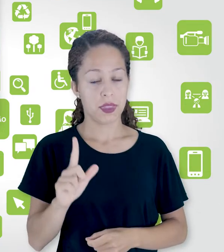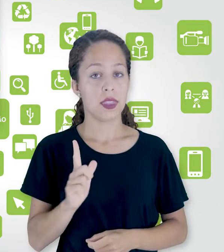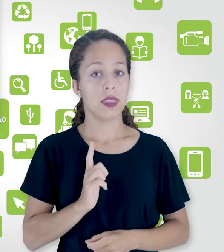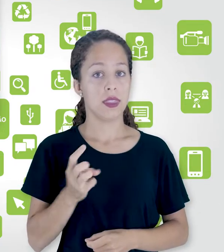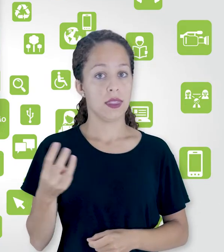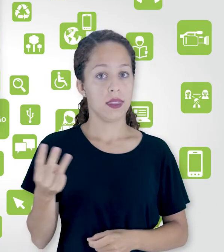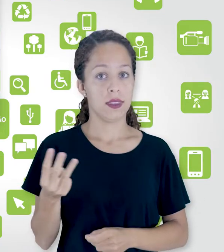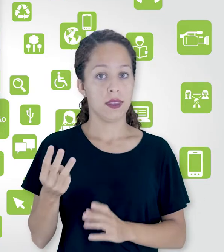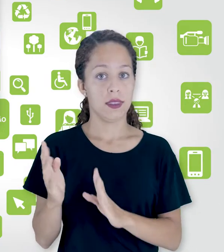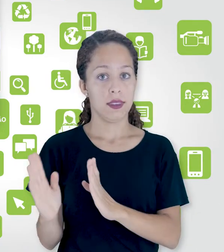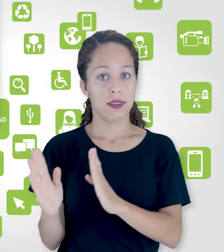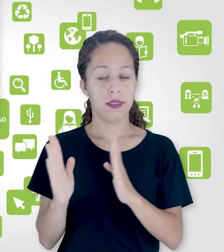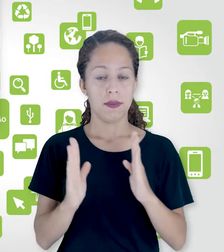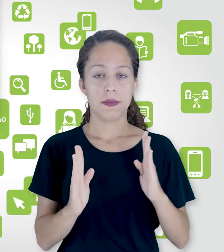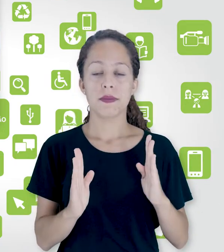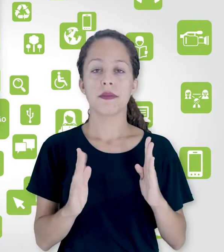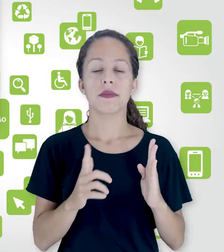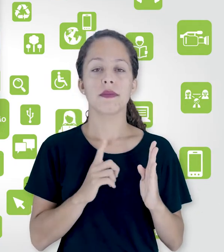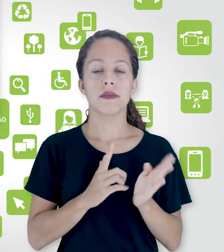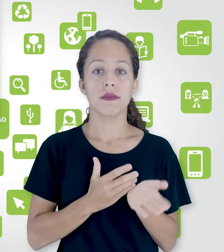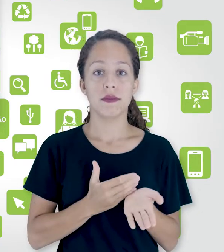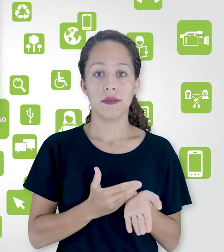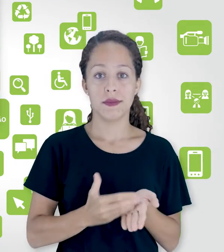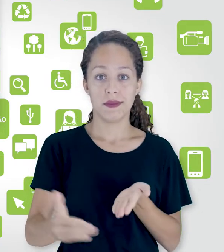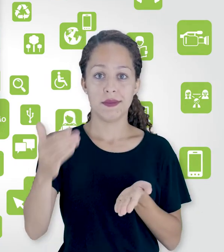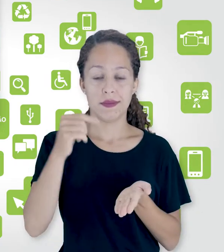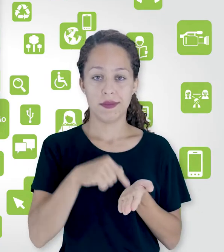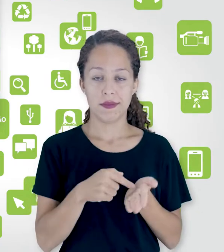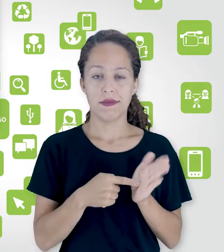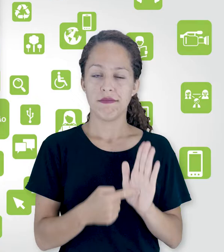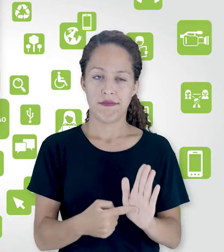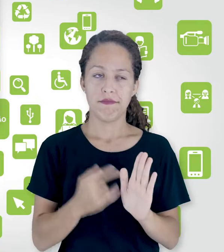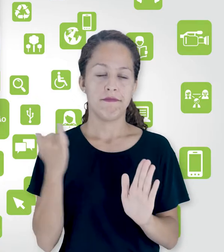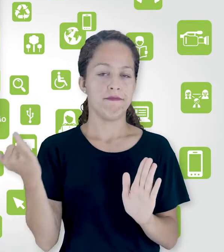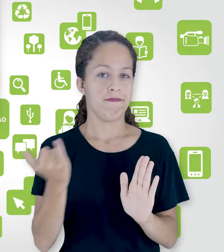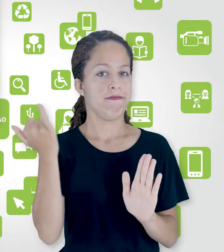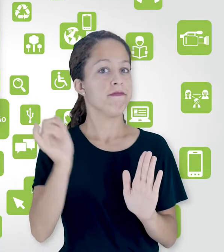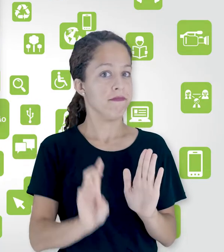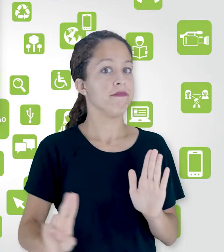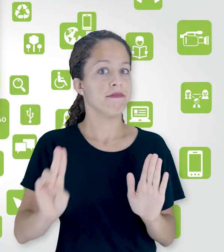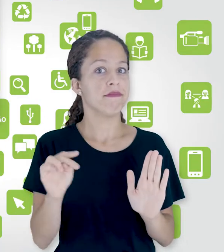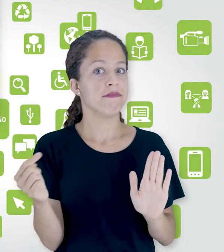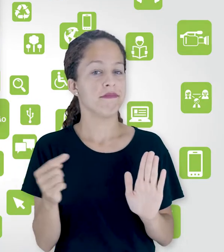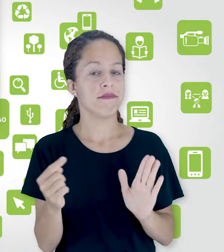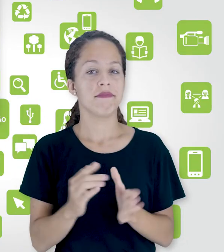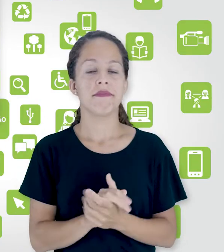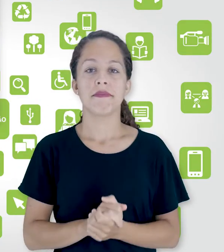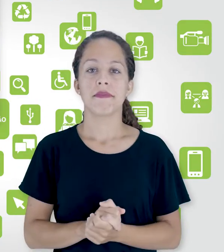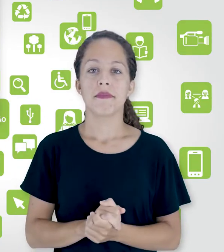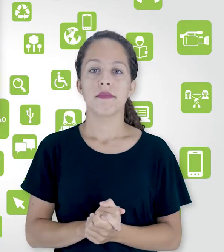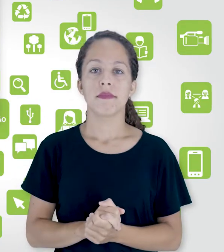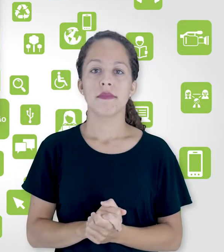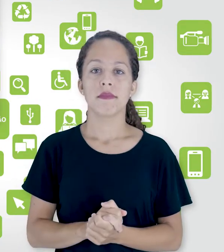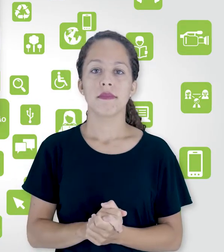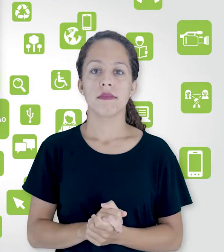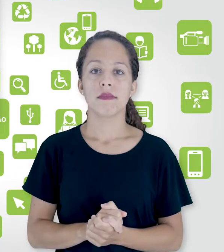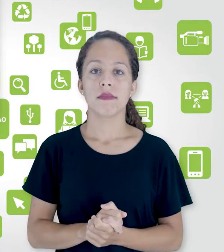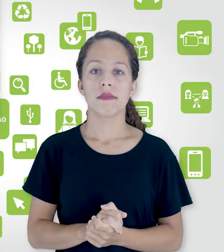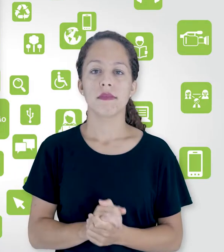etapa, essa parte inicial aqui é bem útil. Se você quiser importar